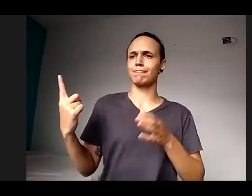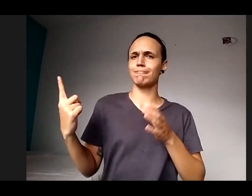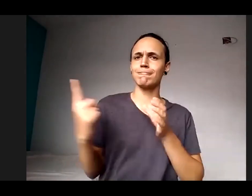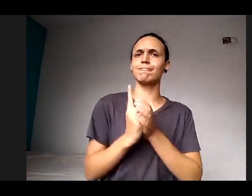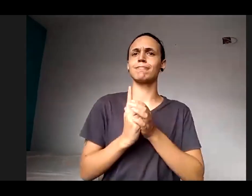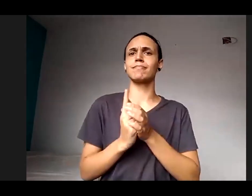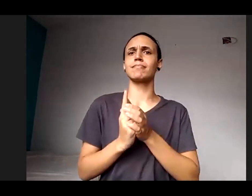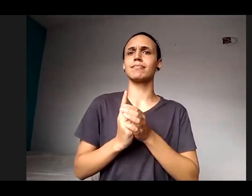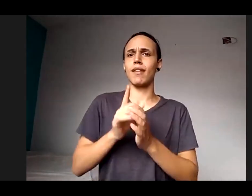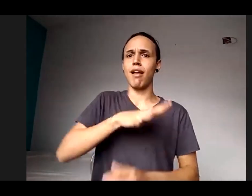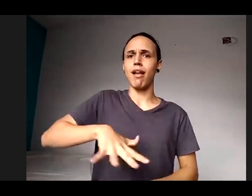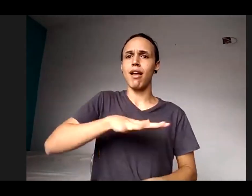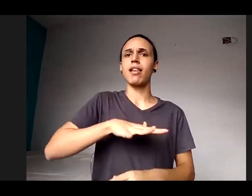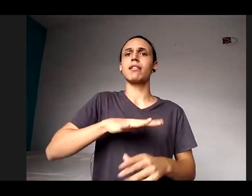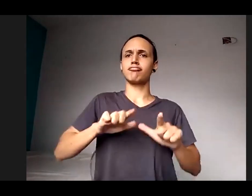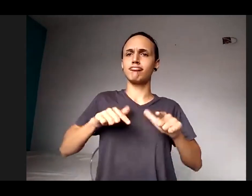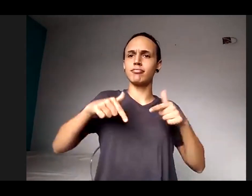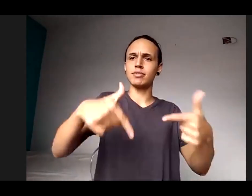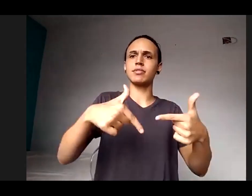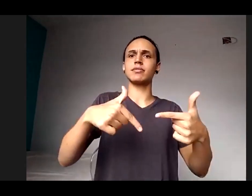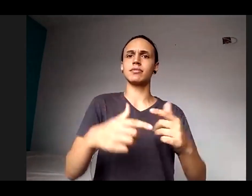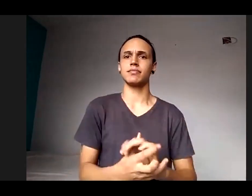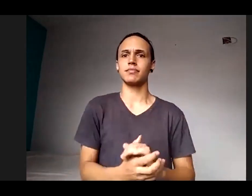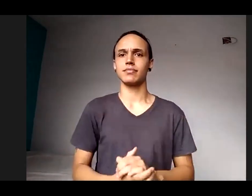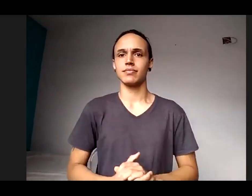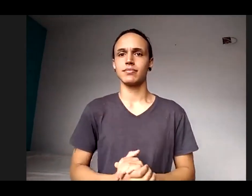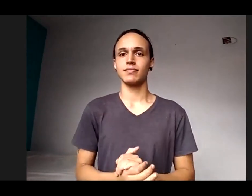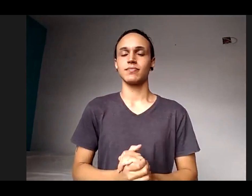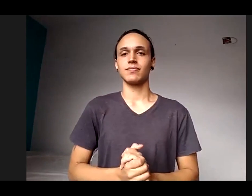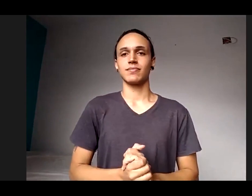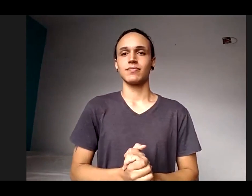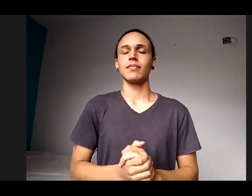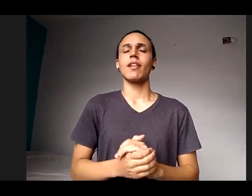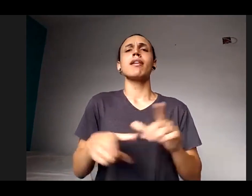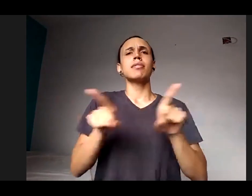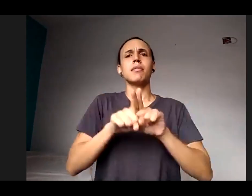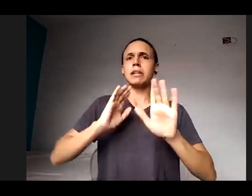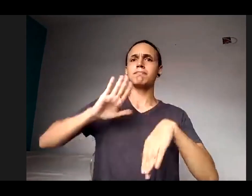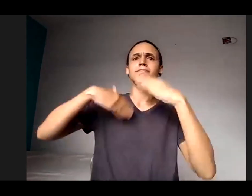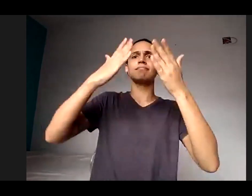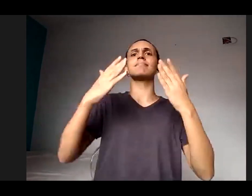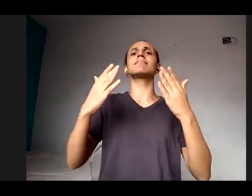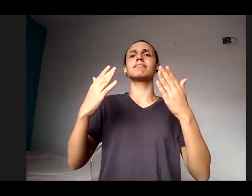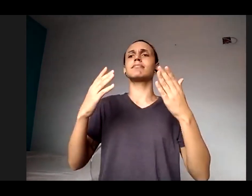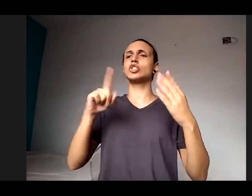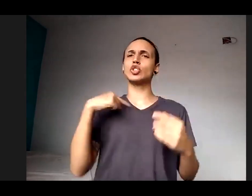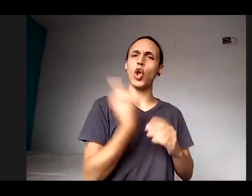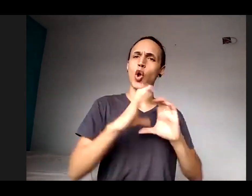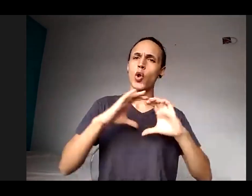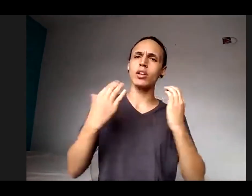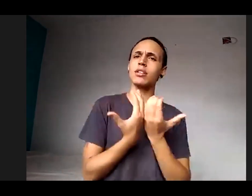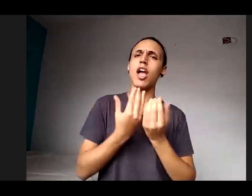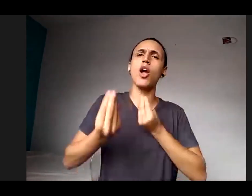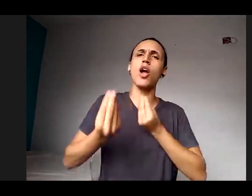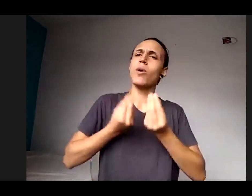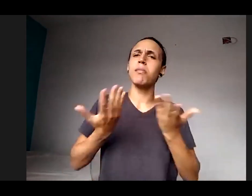da educação, nessa nossa construção coletiva de acessibilidade e inclusão. Eu acho que, de fato,